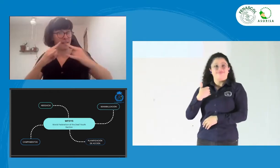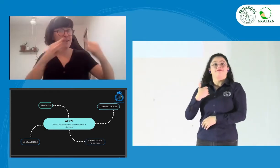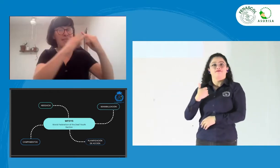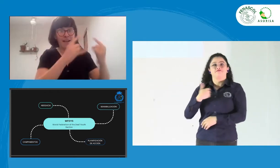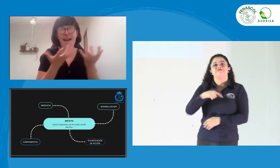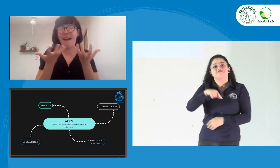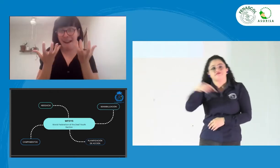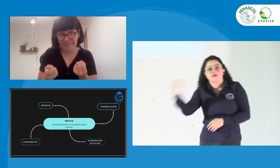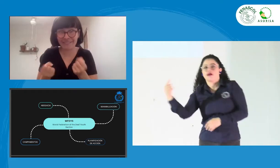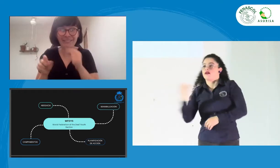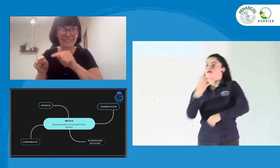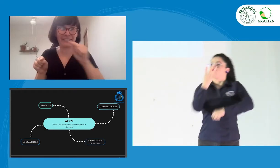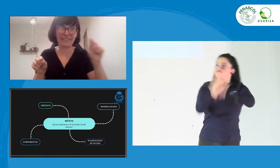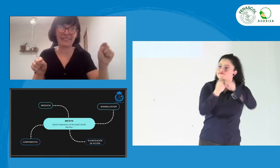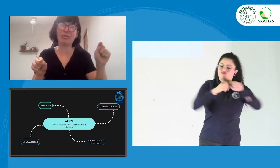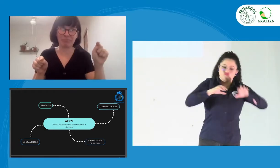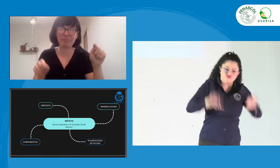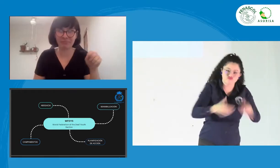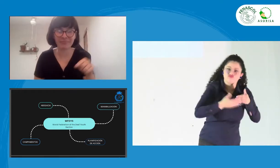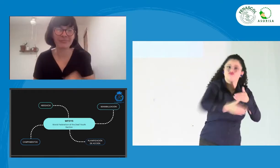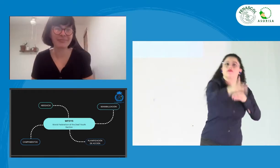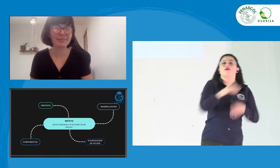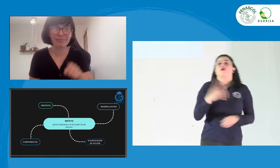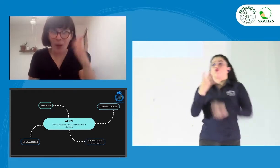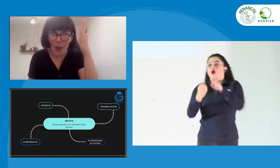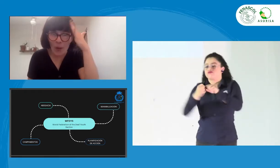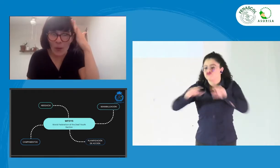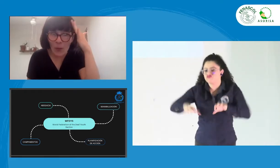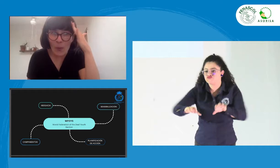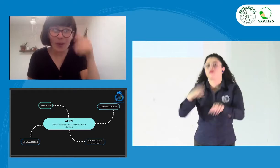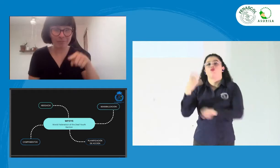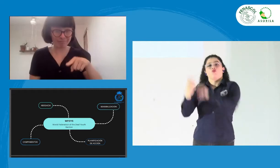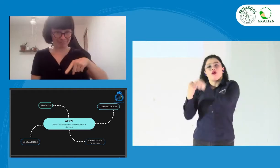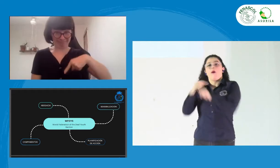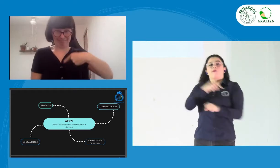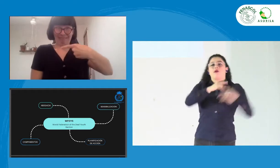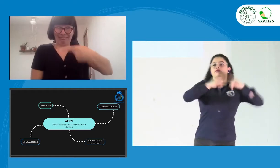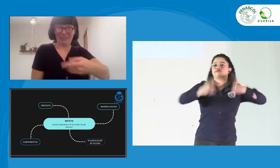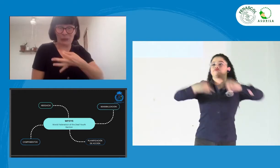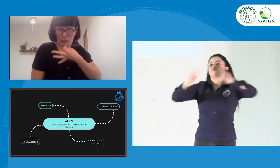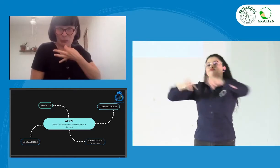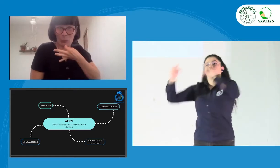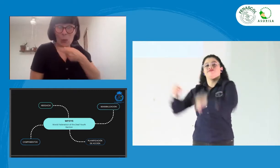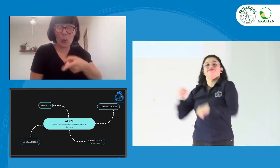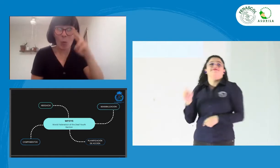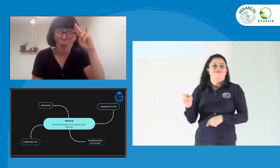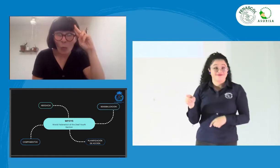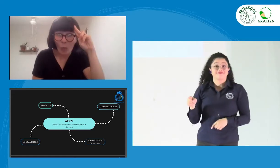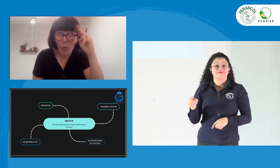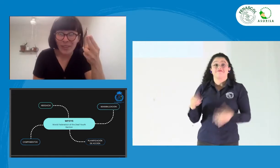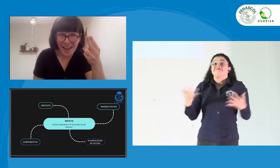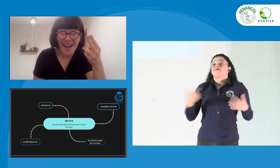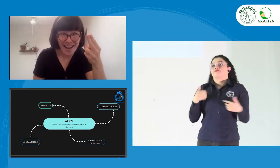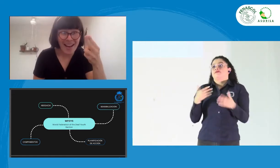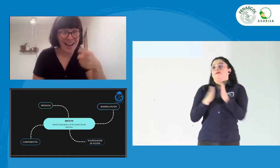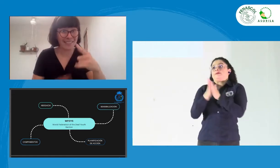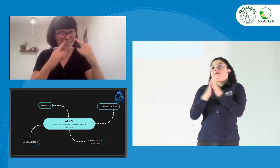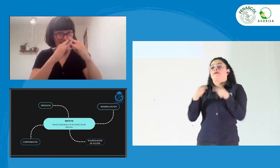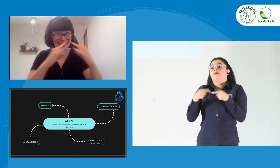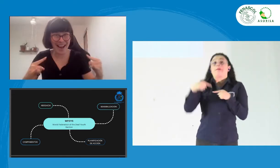de espacios. Y también obviamente hasta los 30 años de ahí en adelante, pues son espacios que permiten que la comunidad